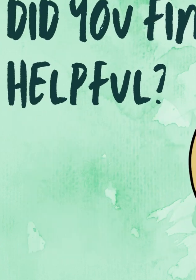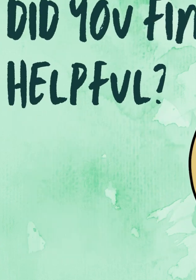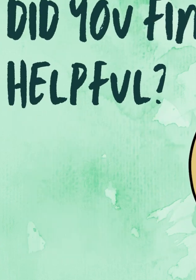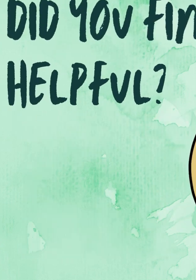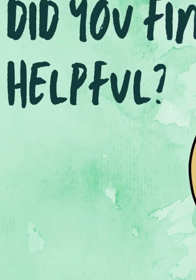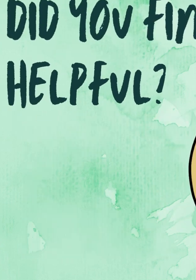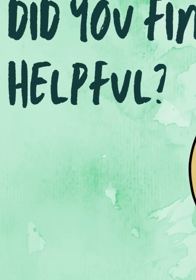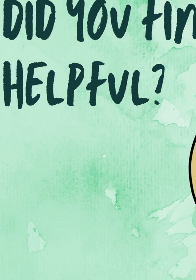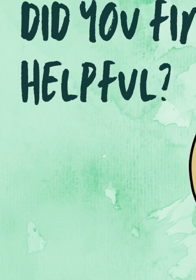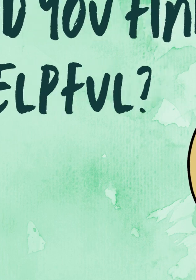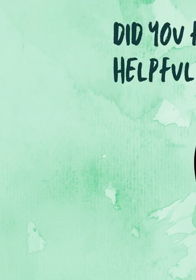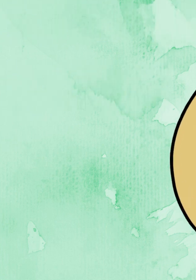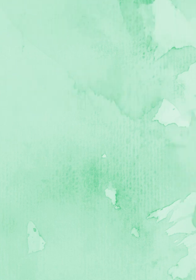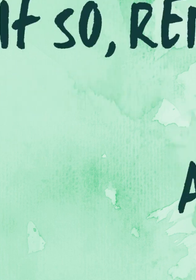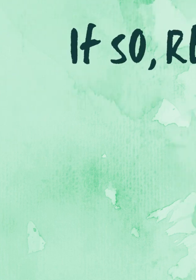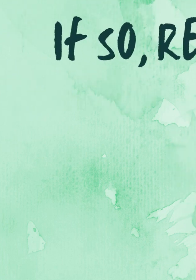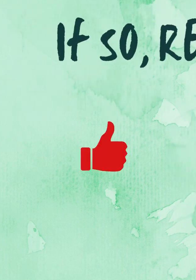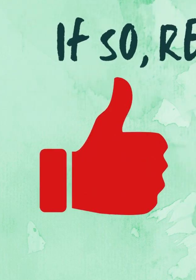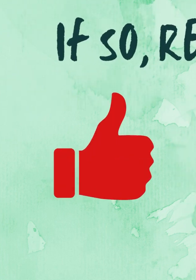Hiemenfta. Investigate.